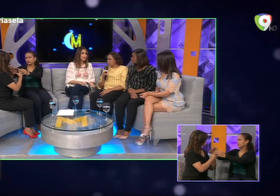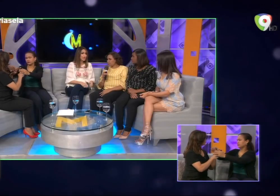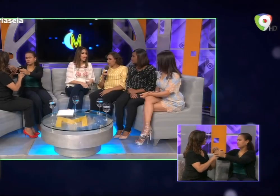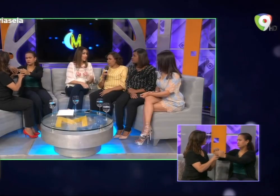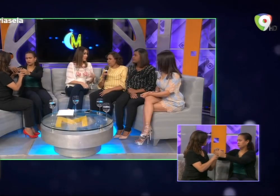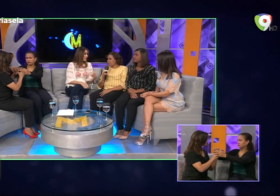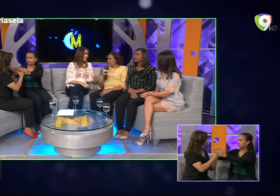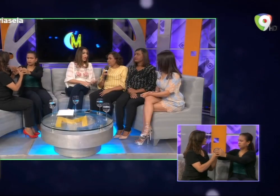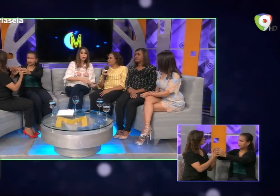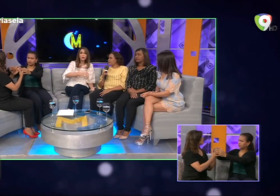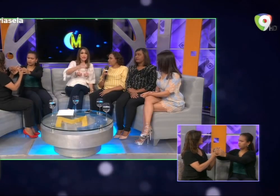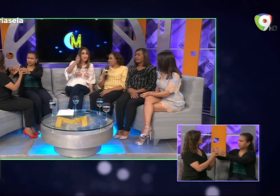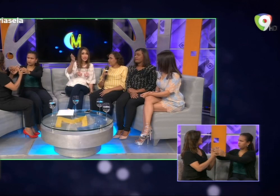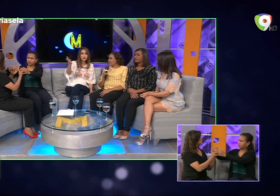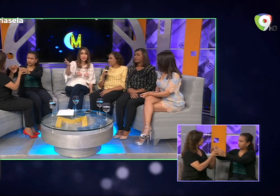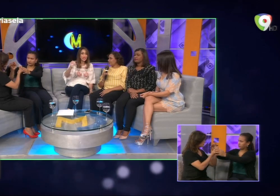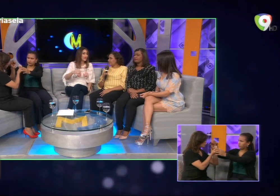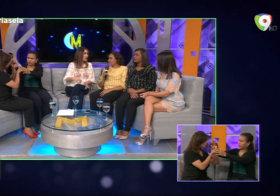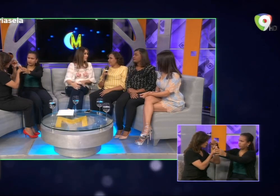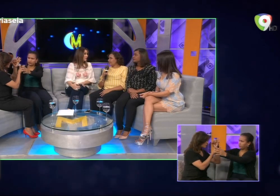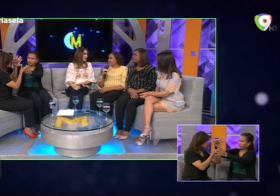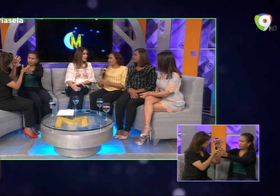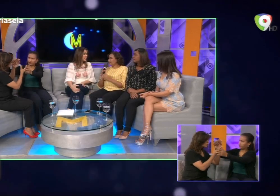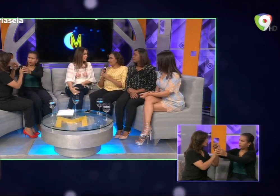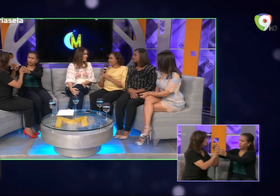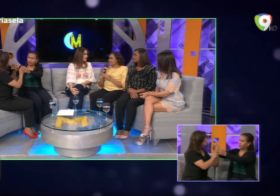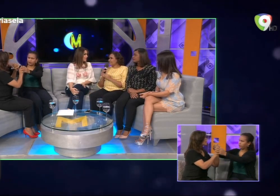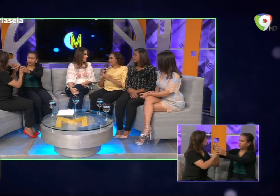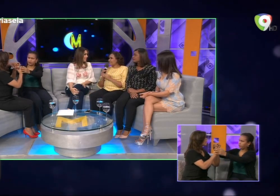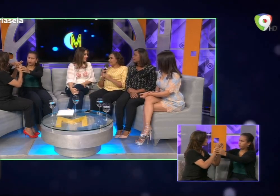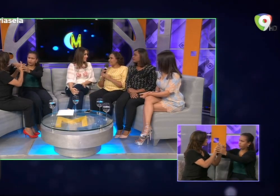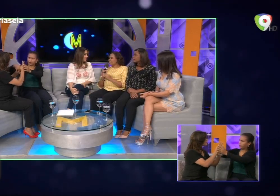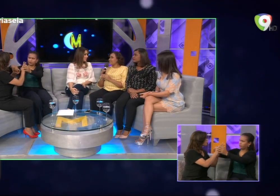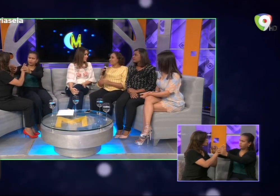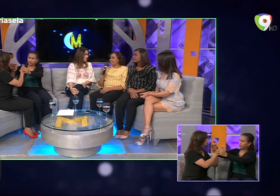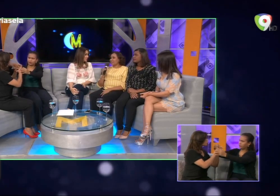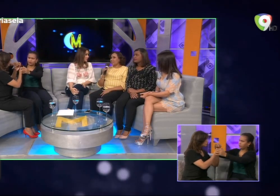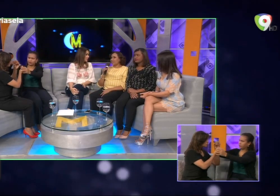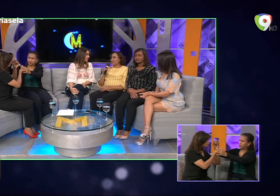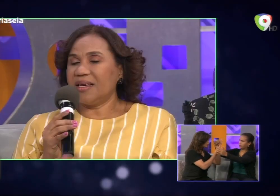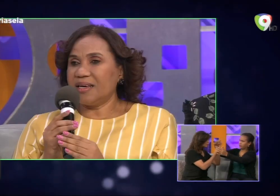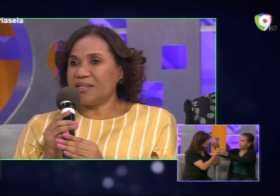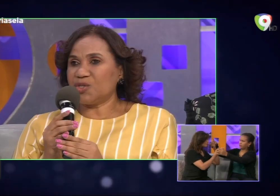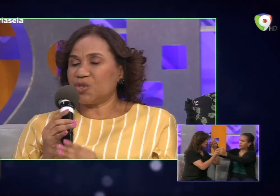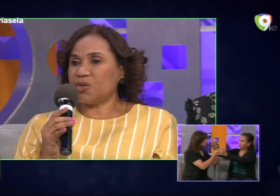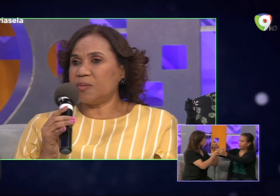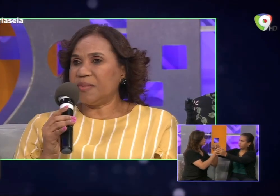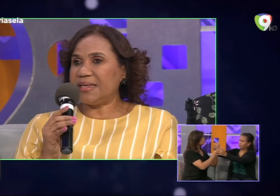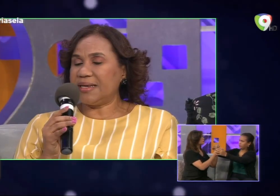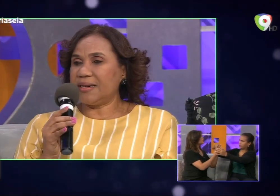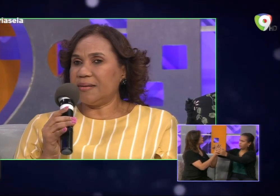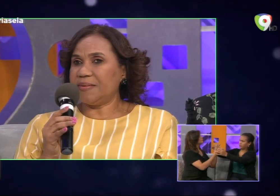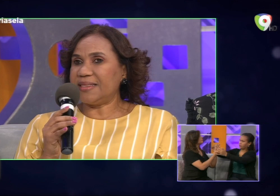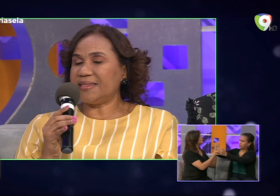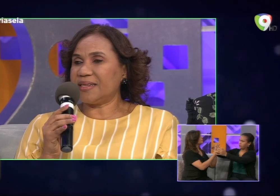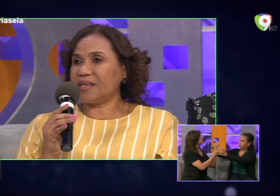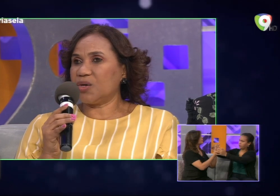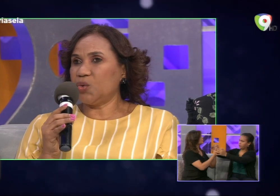algún mensaje que usted quiera dar a la ciudadanía antes de terminar sí nosotros el 27 de